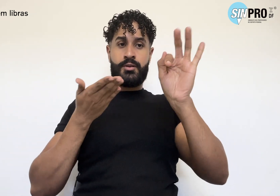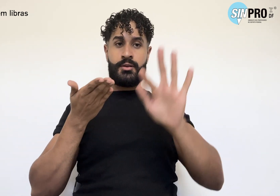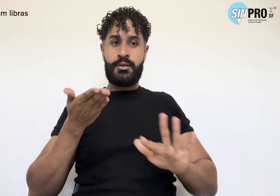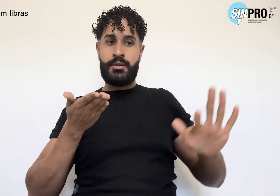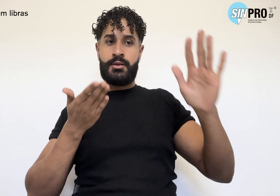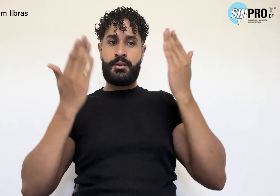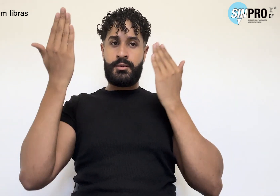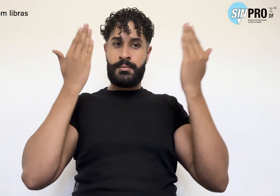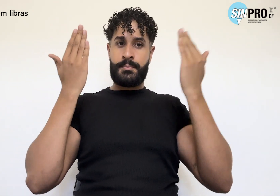Psicologia.